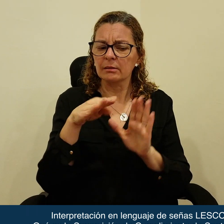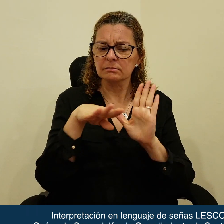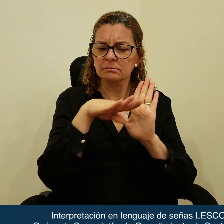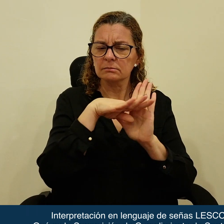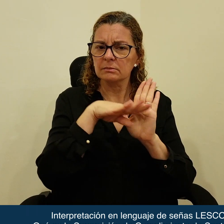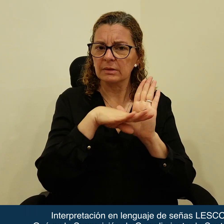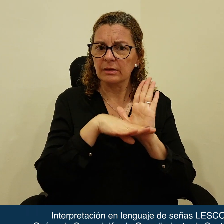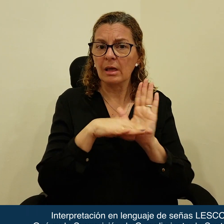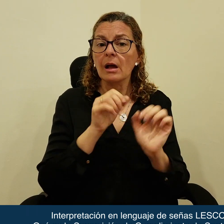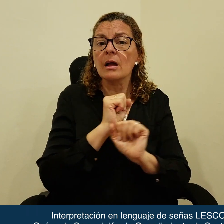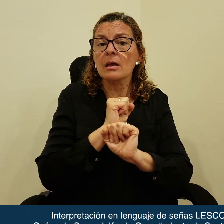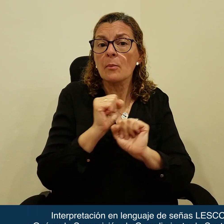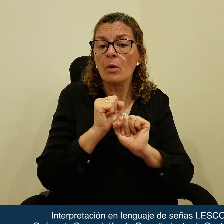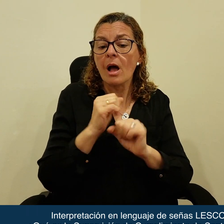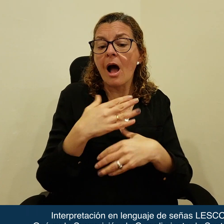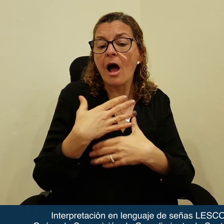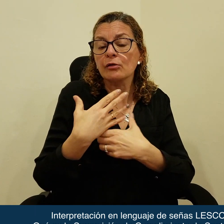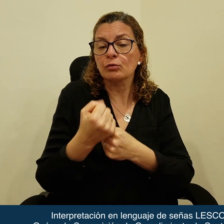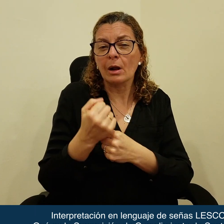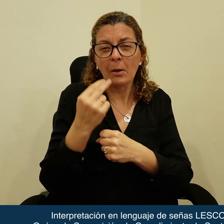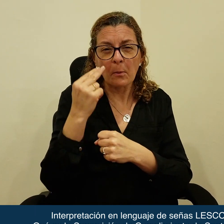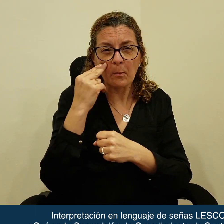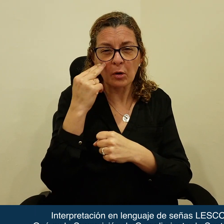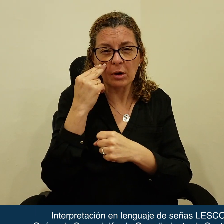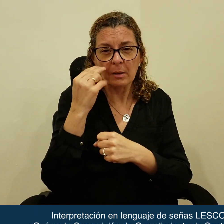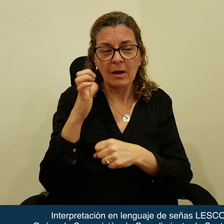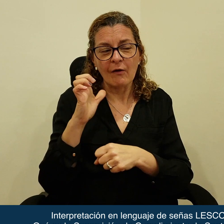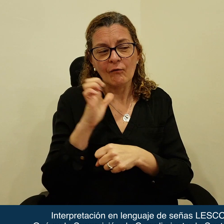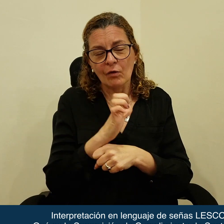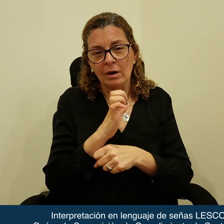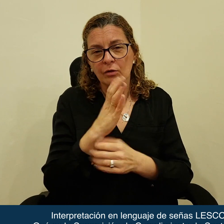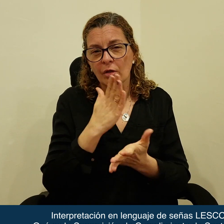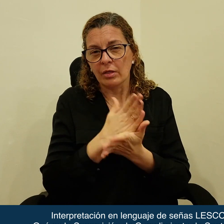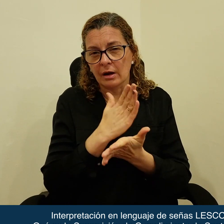medidas que permitan reparar las consecuencias de la violación.